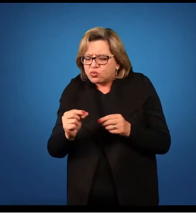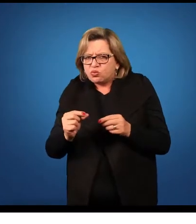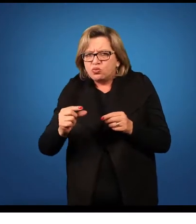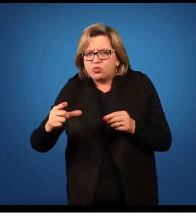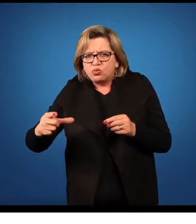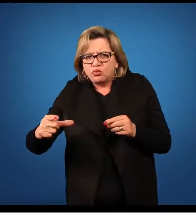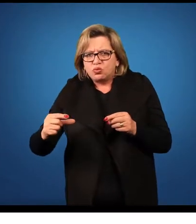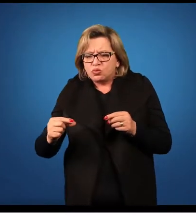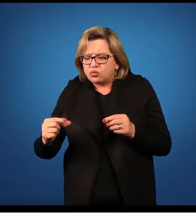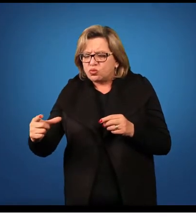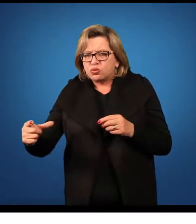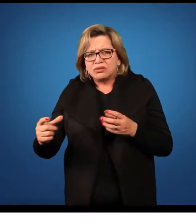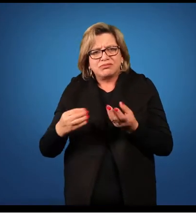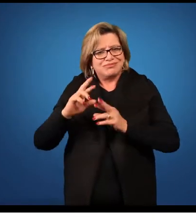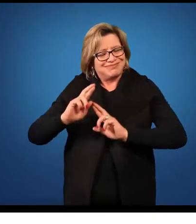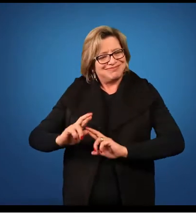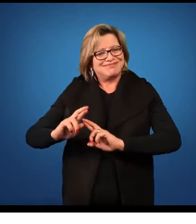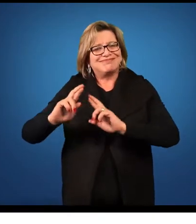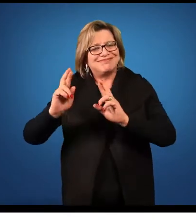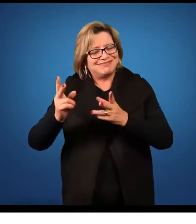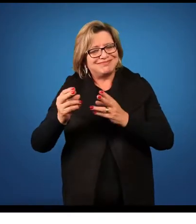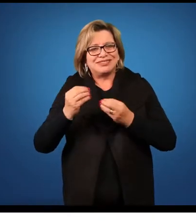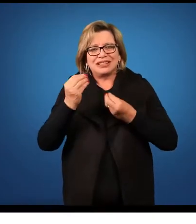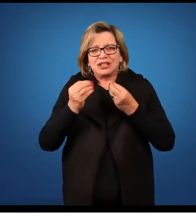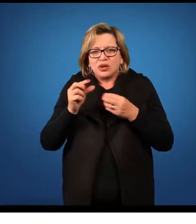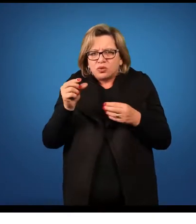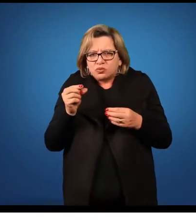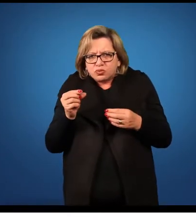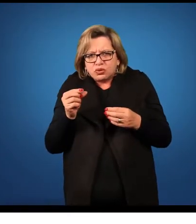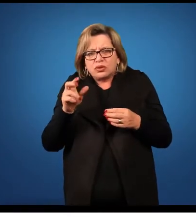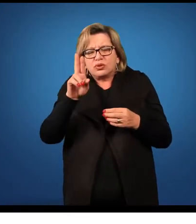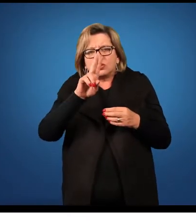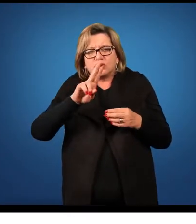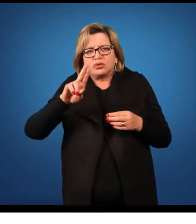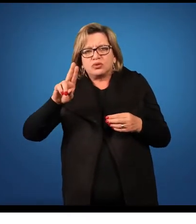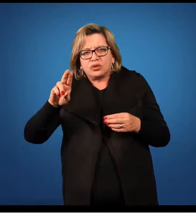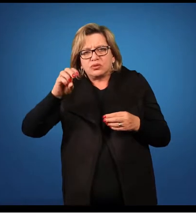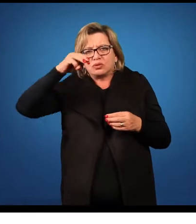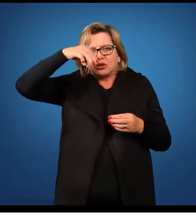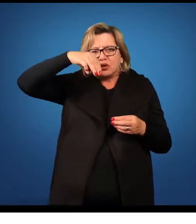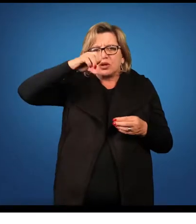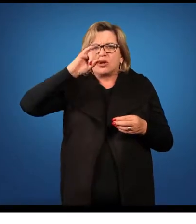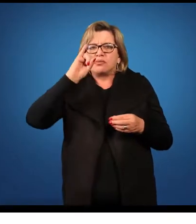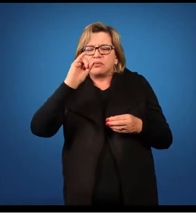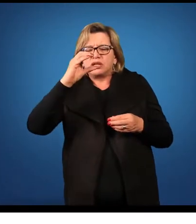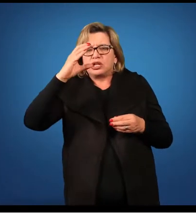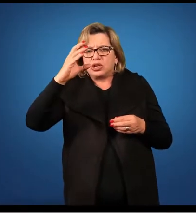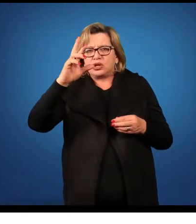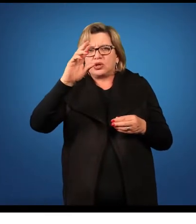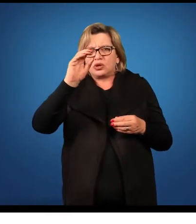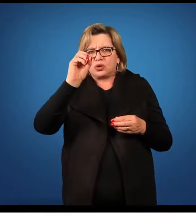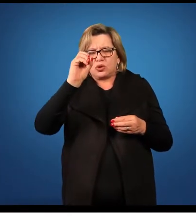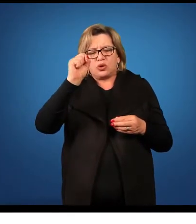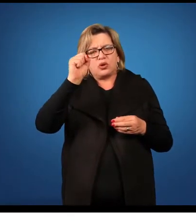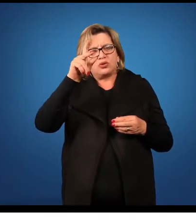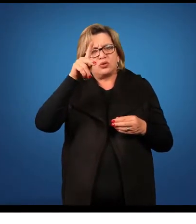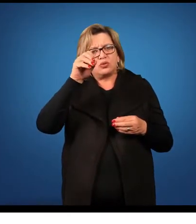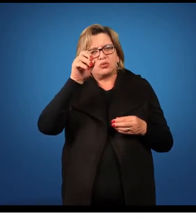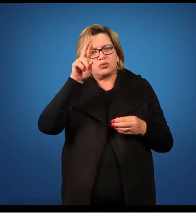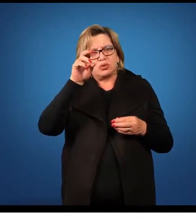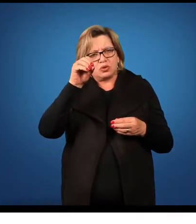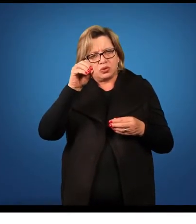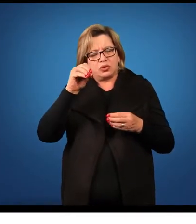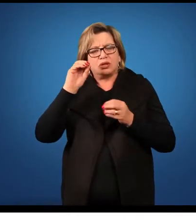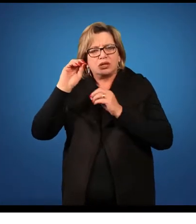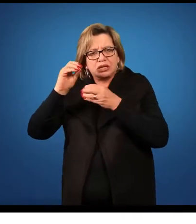tamanho enquanto temos um de maior tamanho. O de menor tamanho ele é classificado como micrósporo. O micrósporo ele é formado dentro